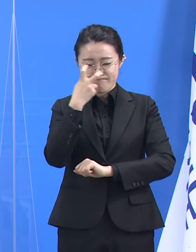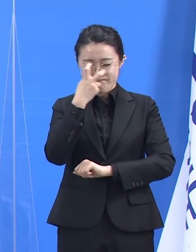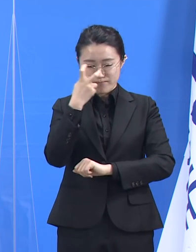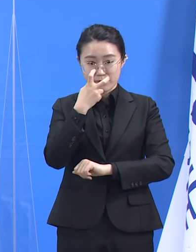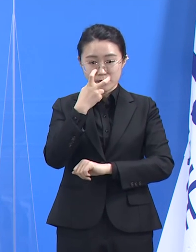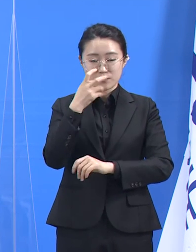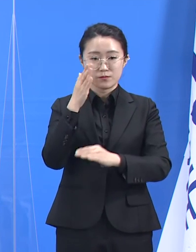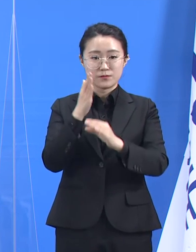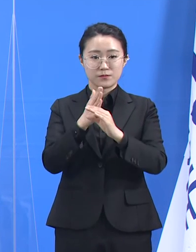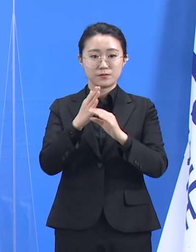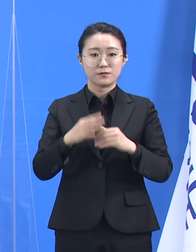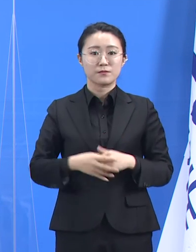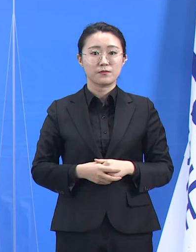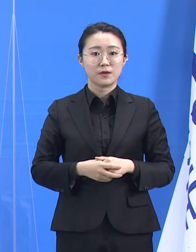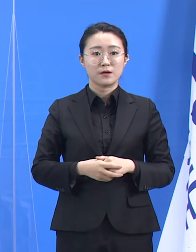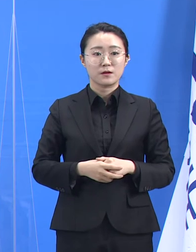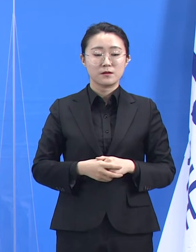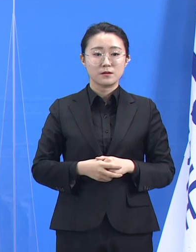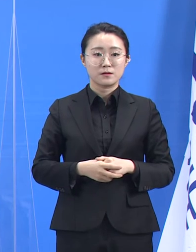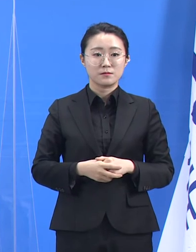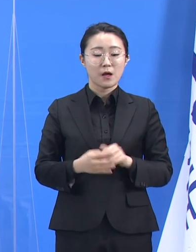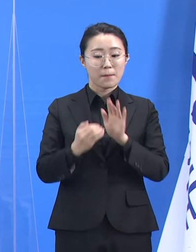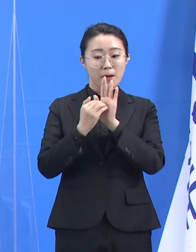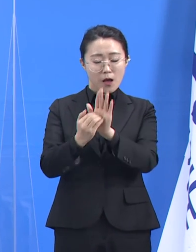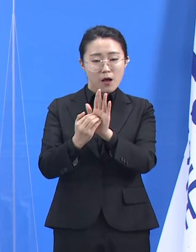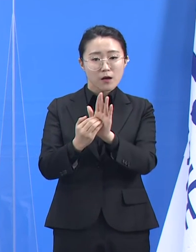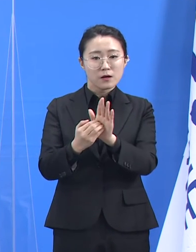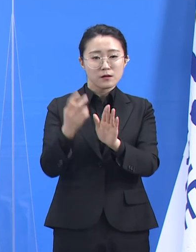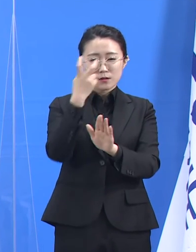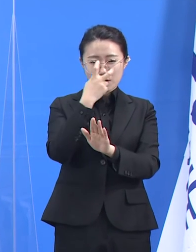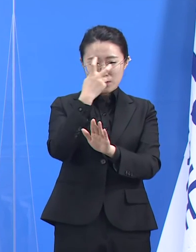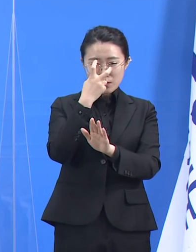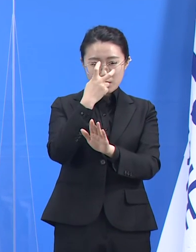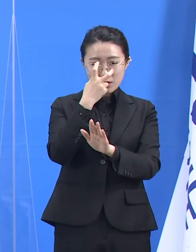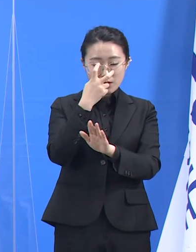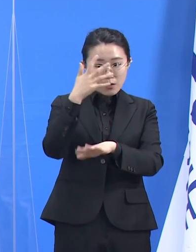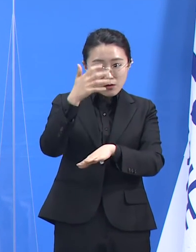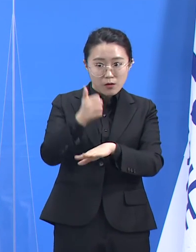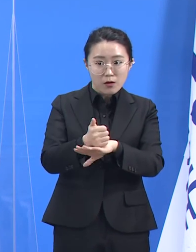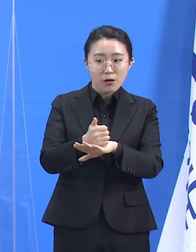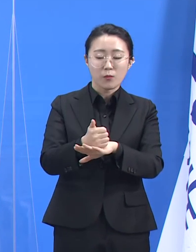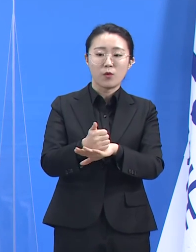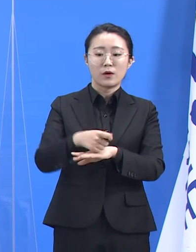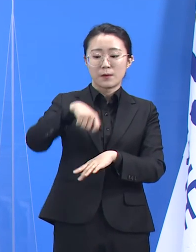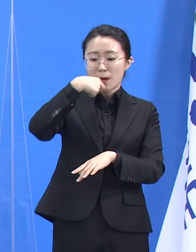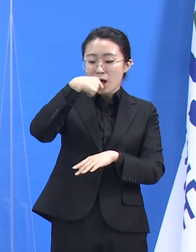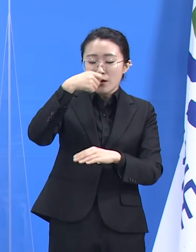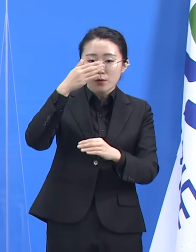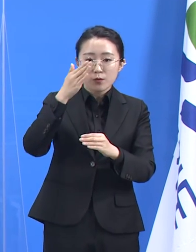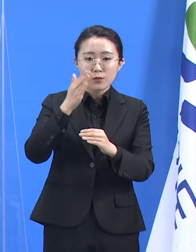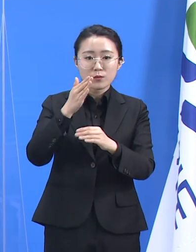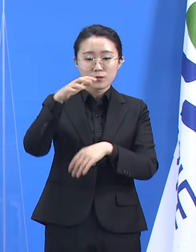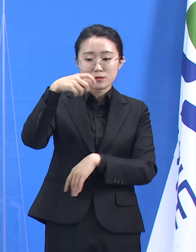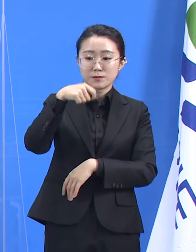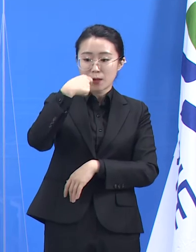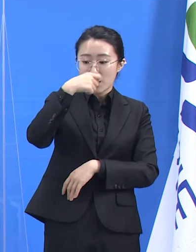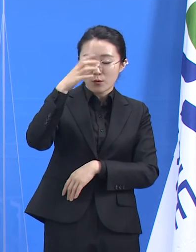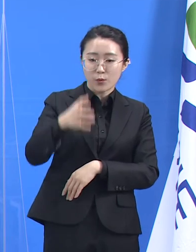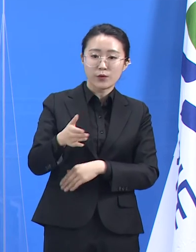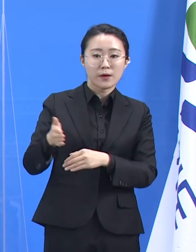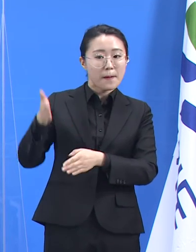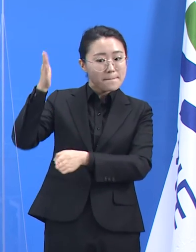방역 점검 결과 구내 식당에 가림막이 미설치되어 있다거나 작업 중 마스크를